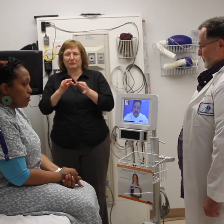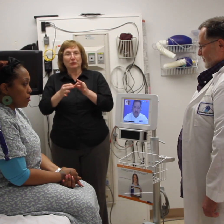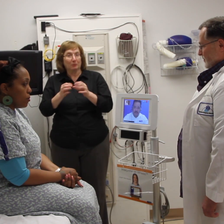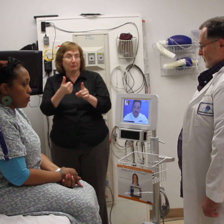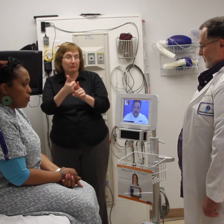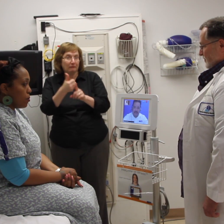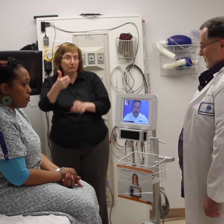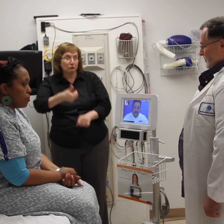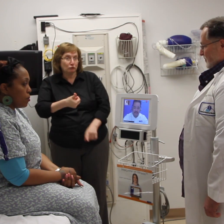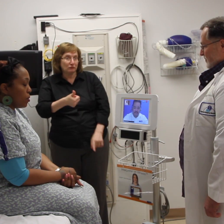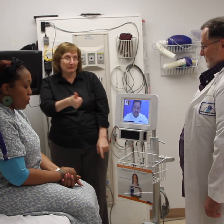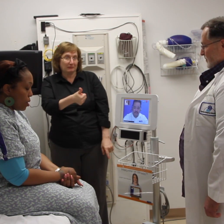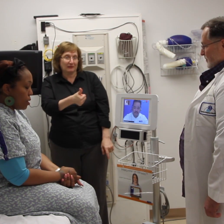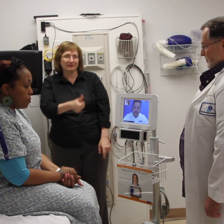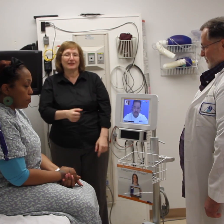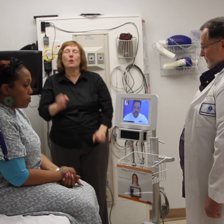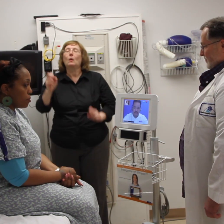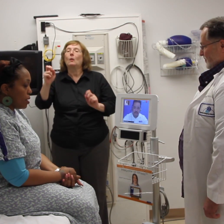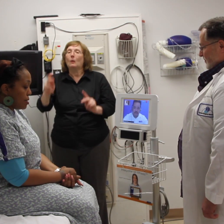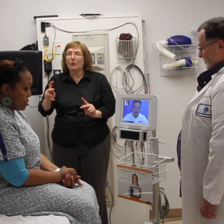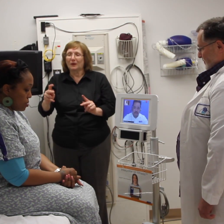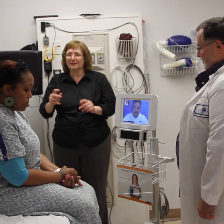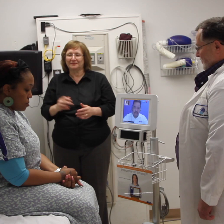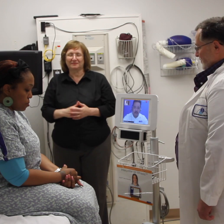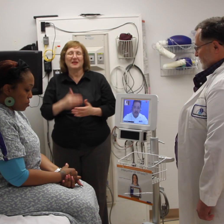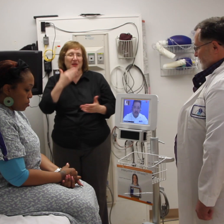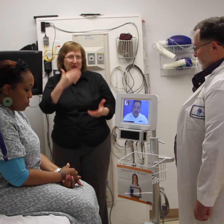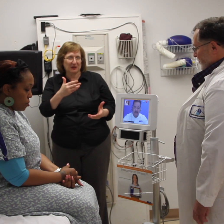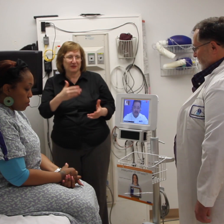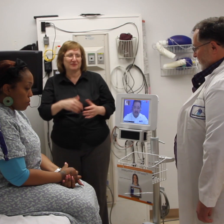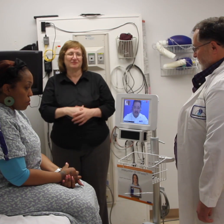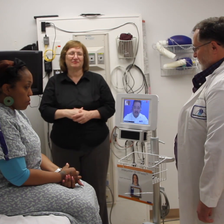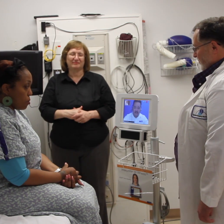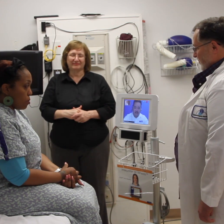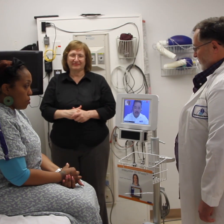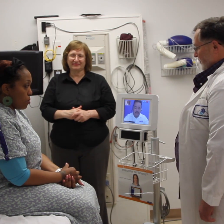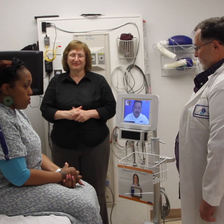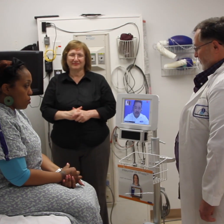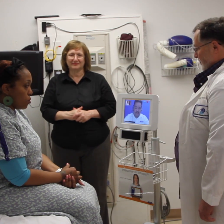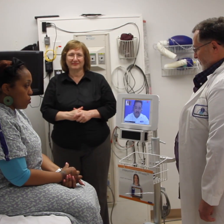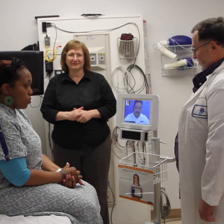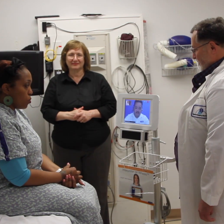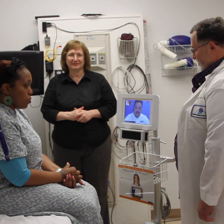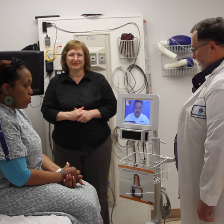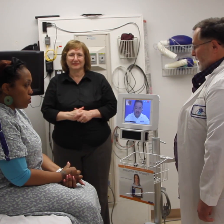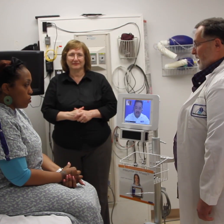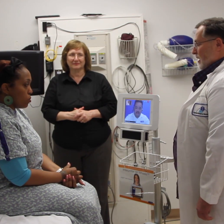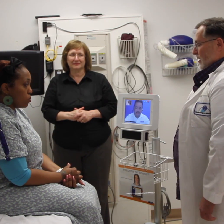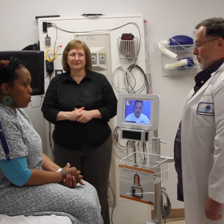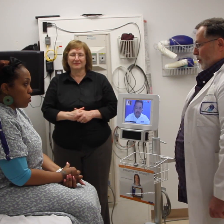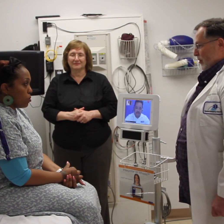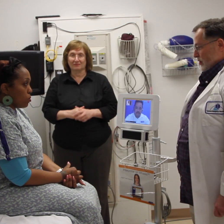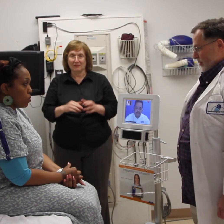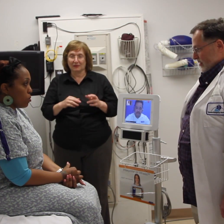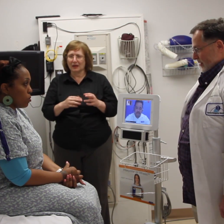confidencial. Ok, gracias. De nada. This is the interpreter, sir. Ready for your first message. Uh, what burned you in today?